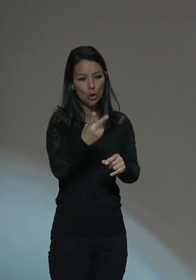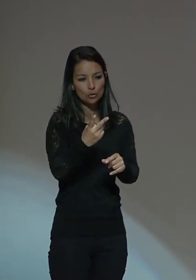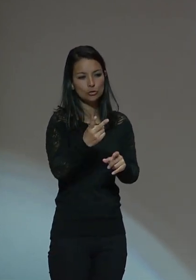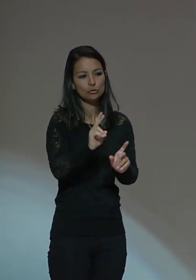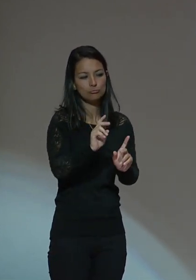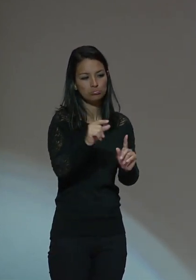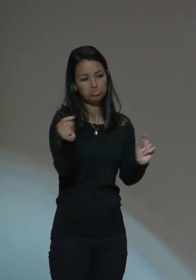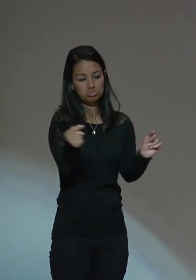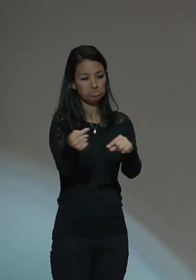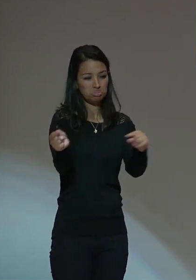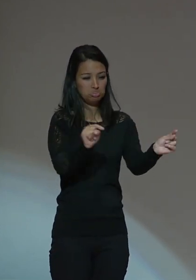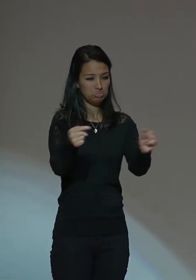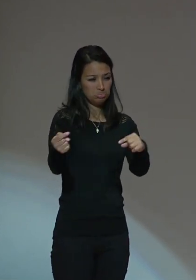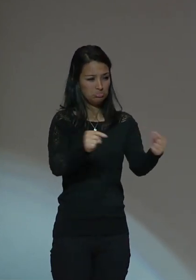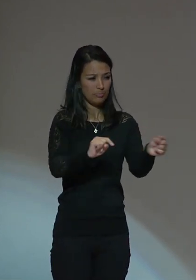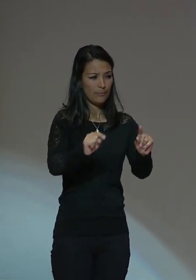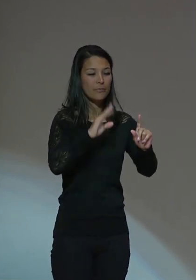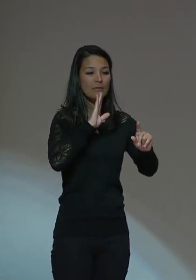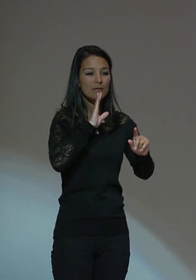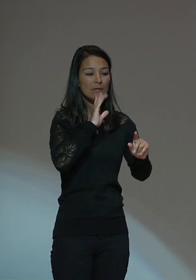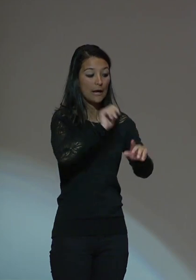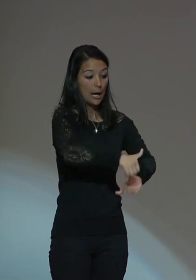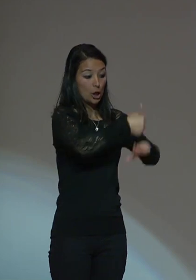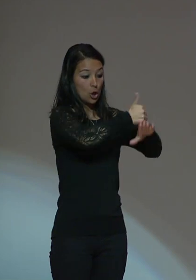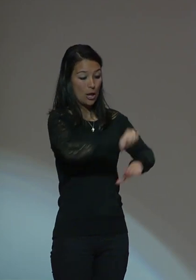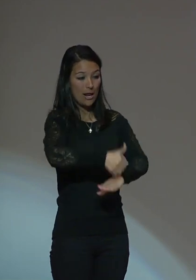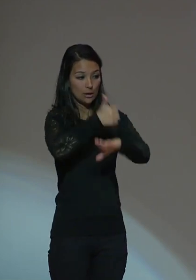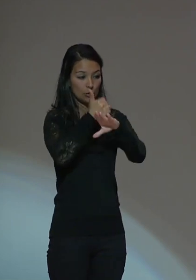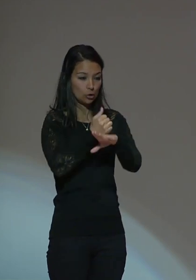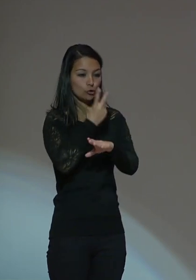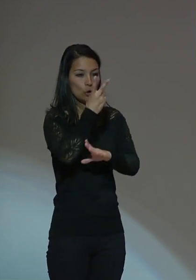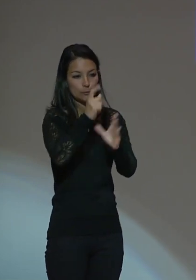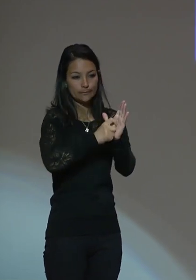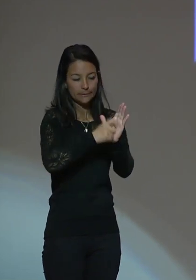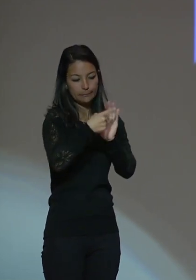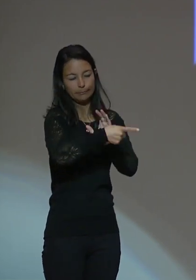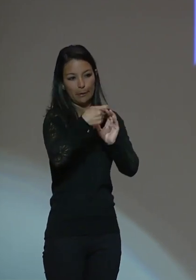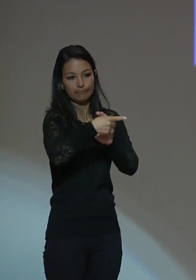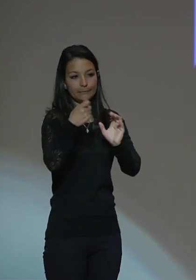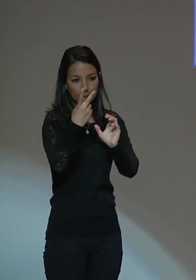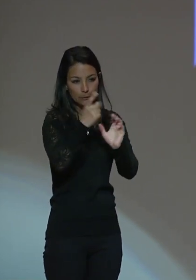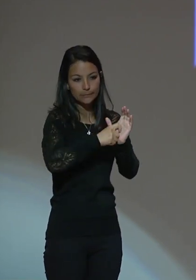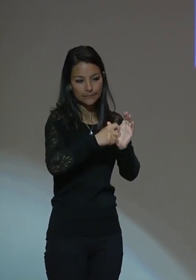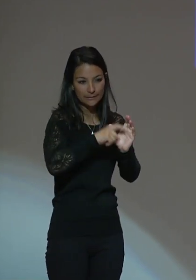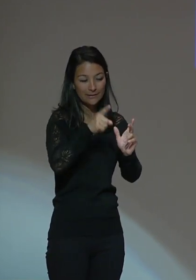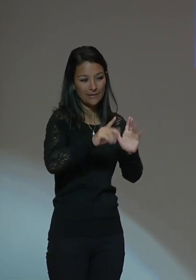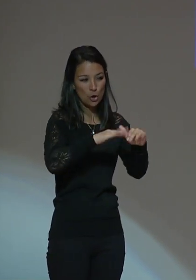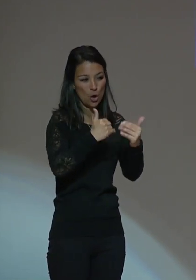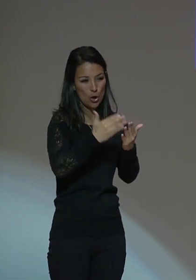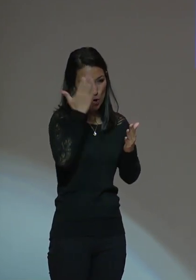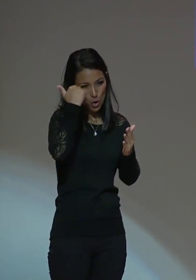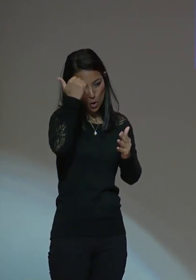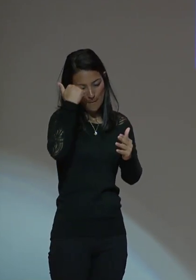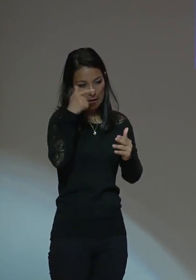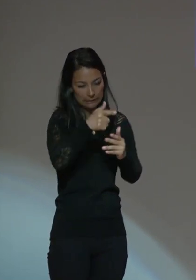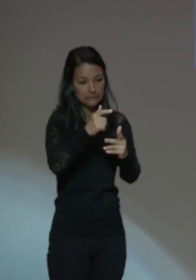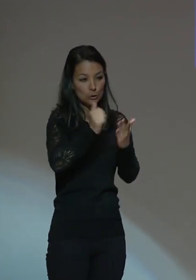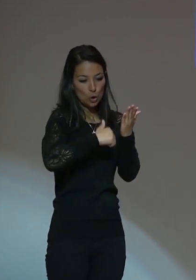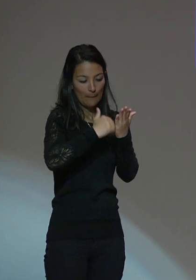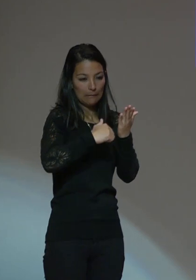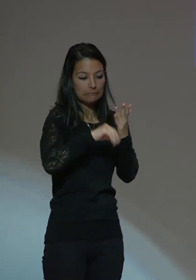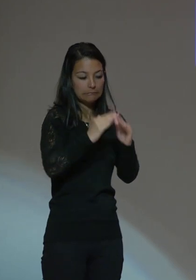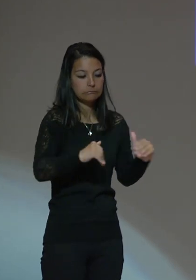de la Escuela Normal Superior y cuando nosotros queríamos salir